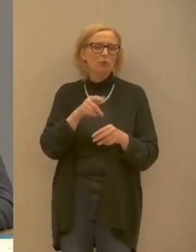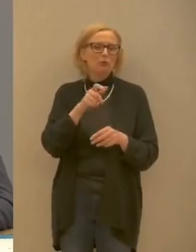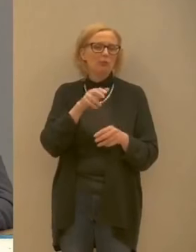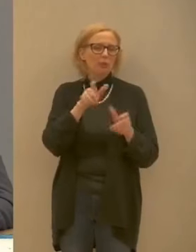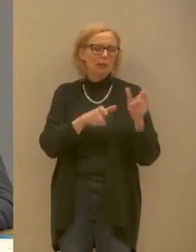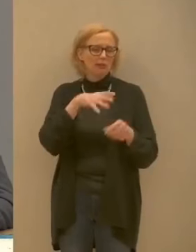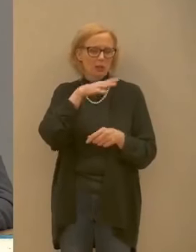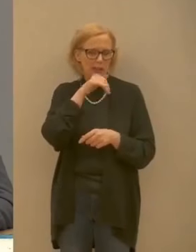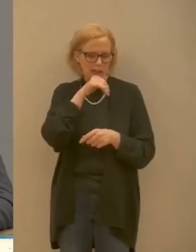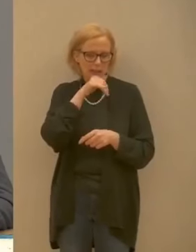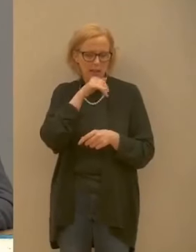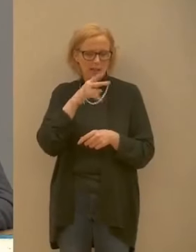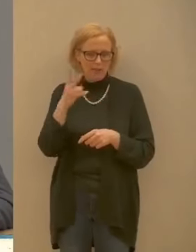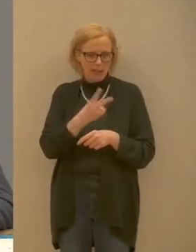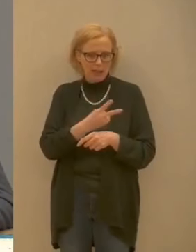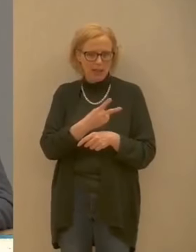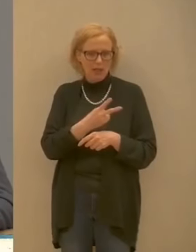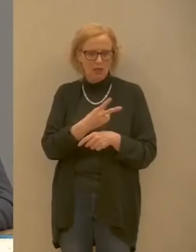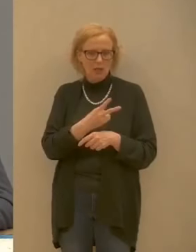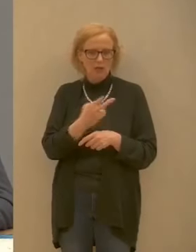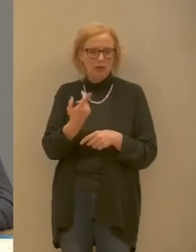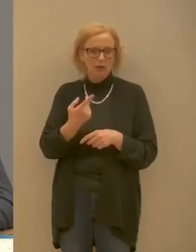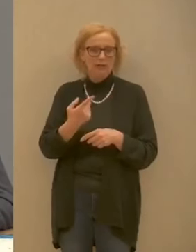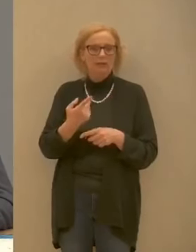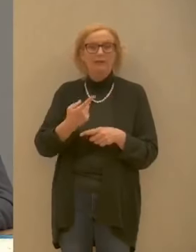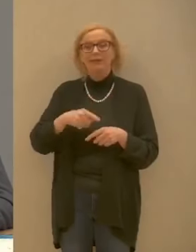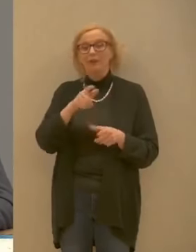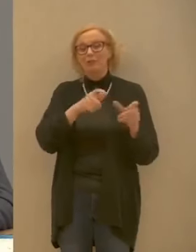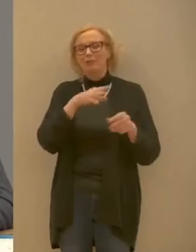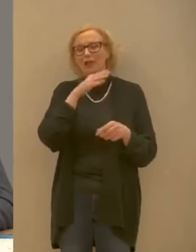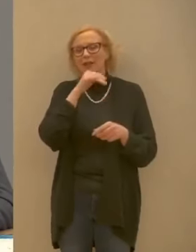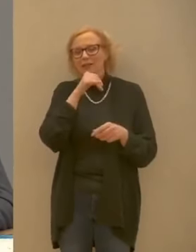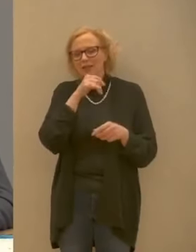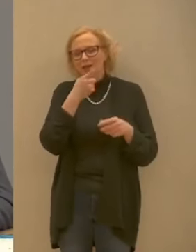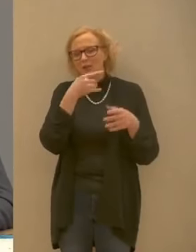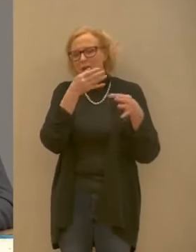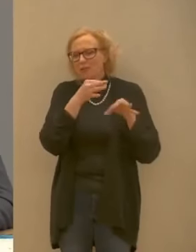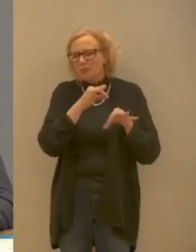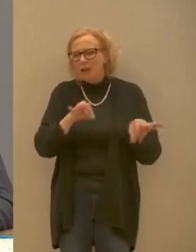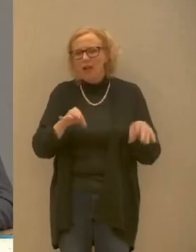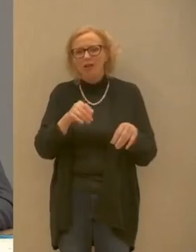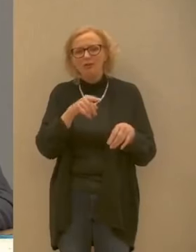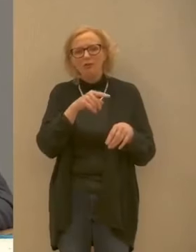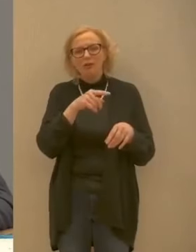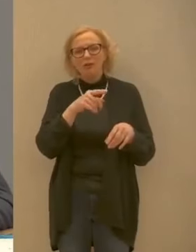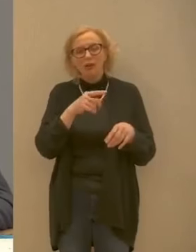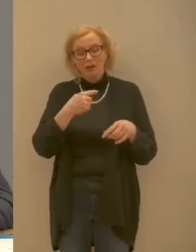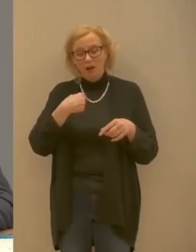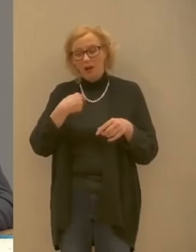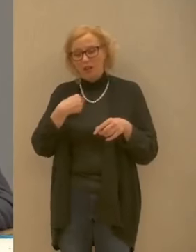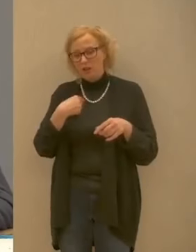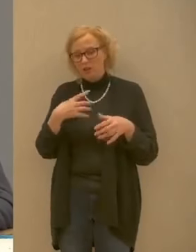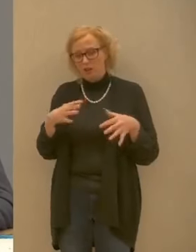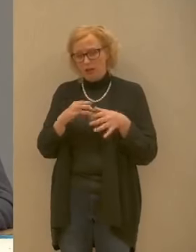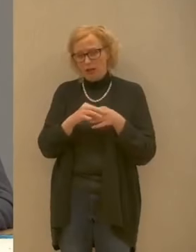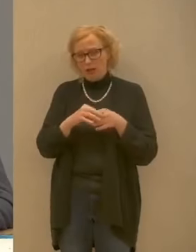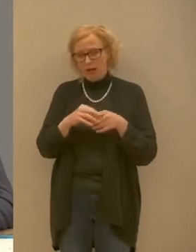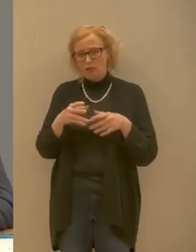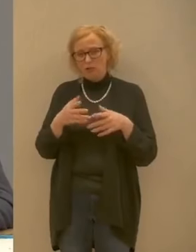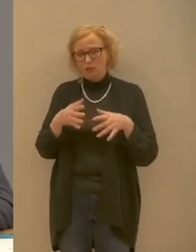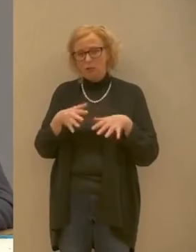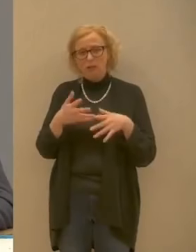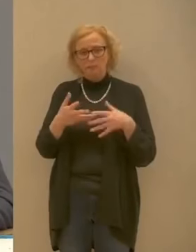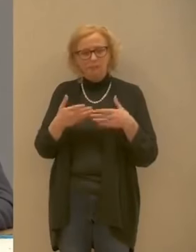sempre detto noi noi abbiamo forte rispetto delle anziane ci sono anziani che hanno fatto molto di più del sottoscritto per questo trentino e quindi non si merita